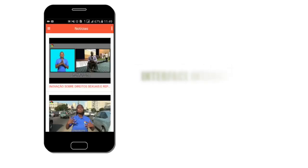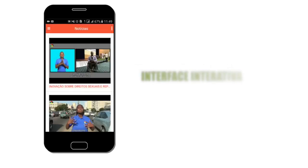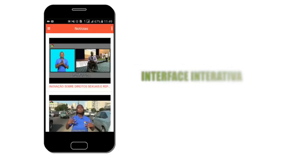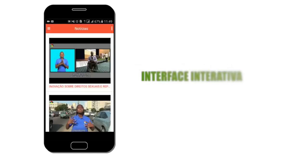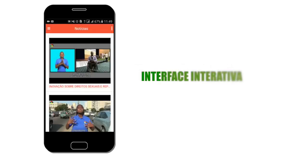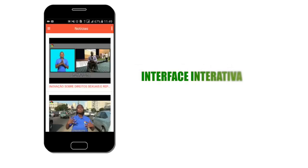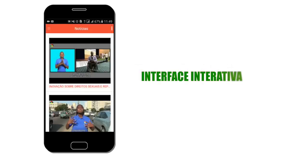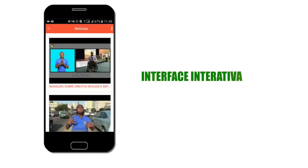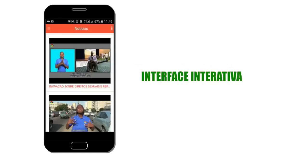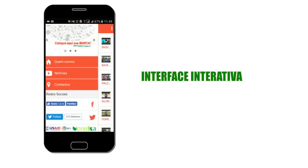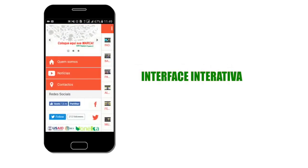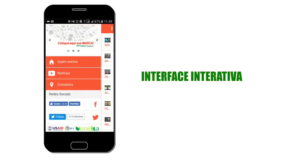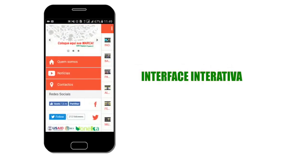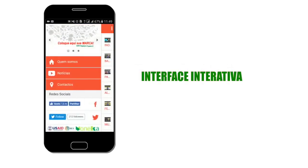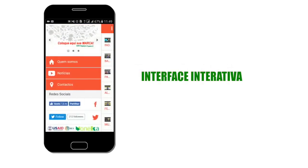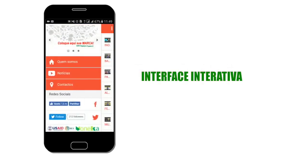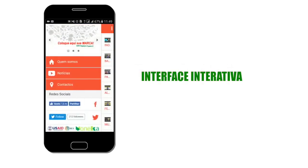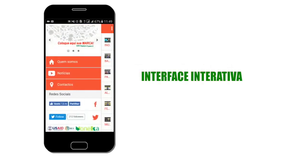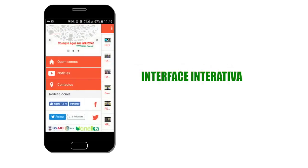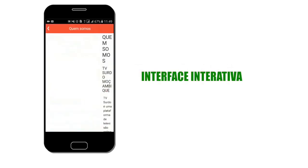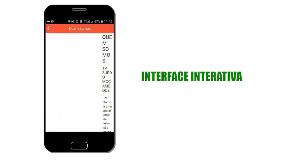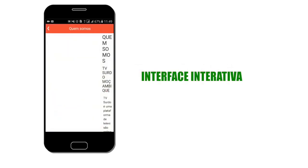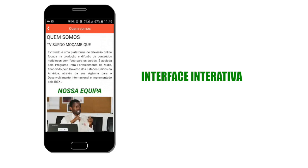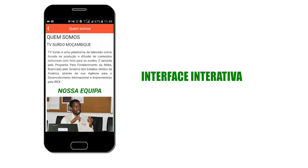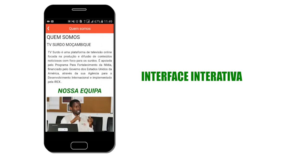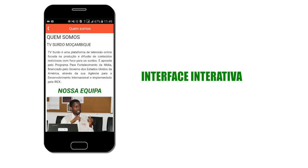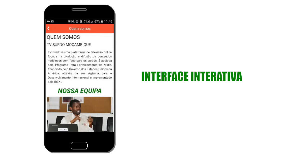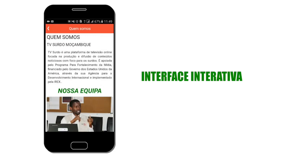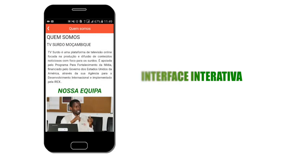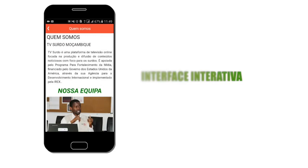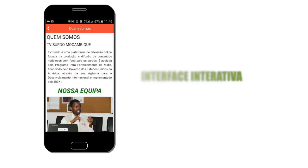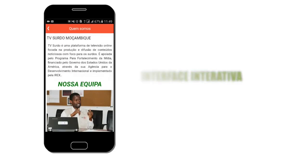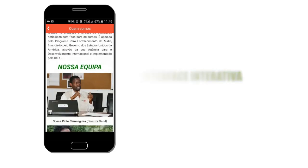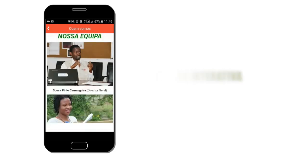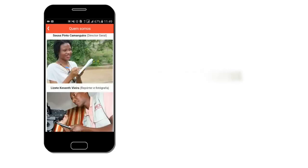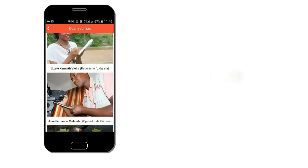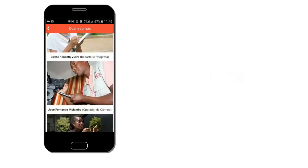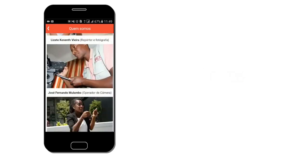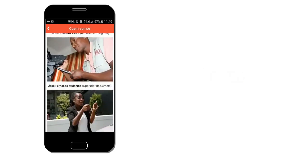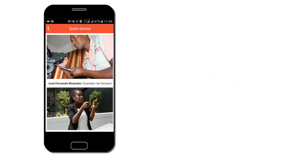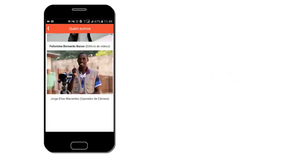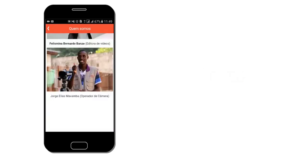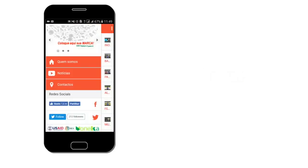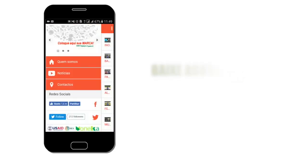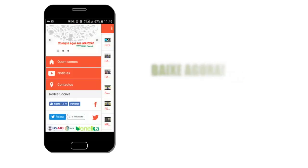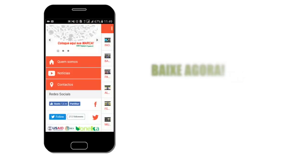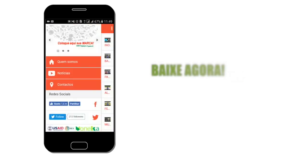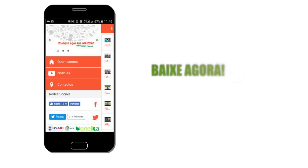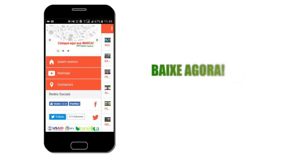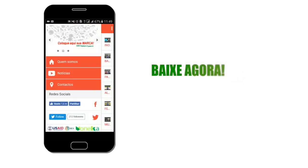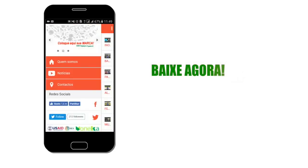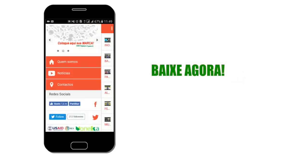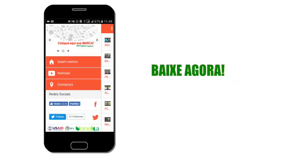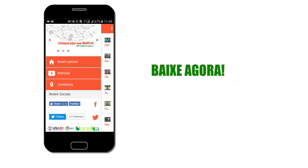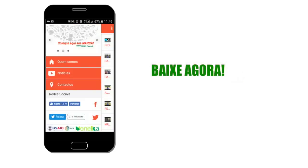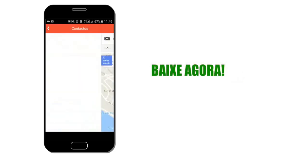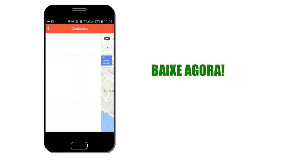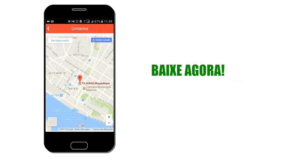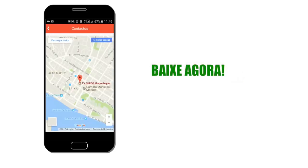Possui uma interface bastante interativa. De que está à espera? Baixe agora. TV